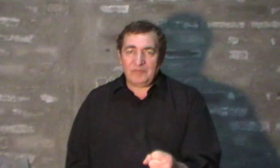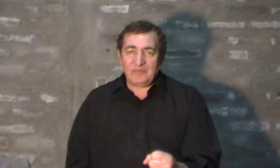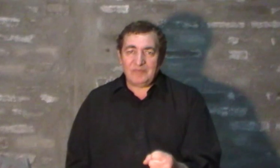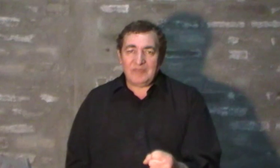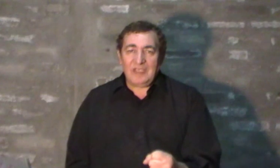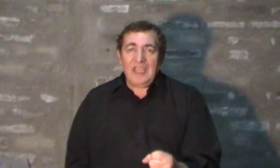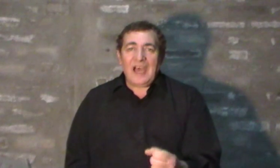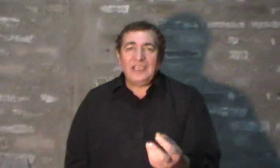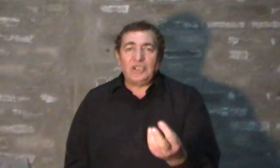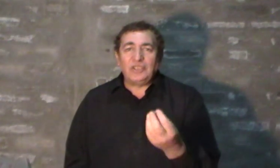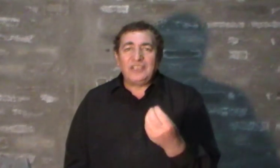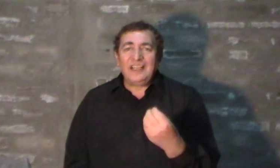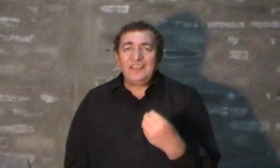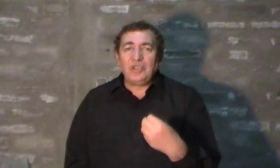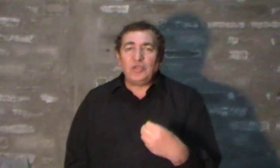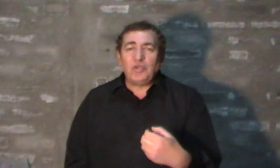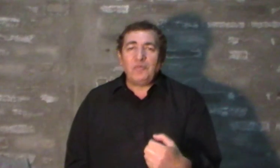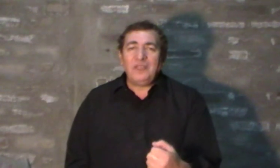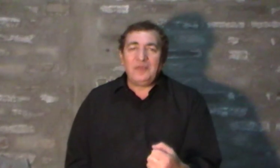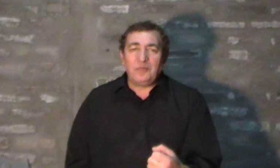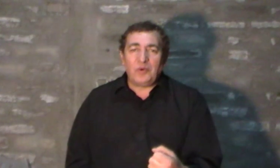a encontrarse con uno mismo,